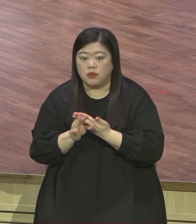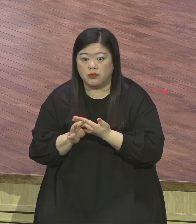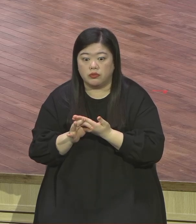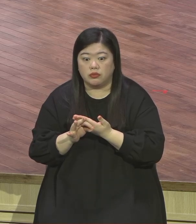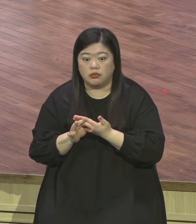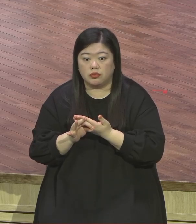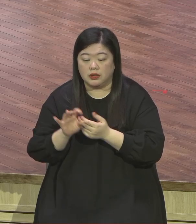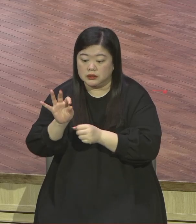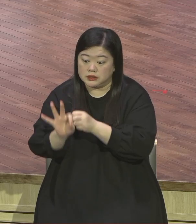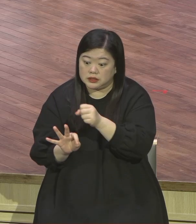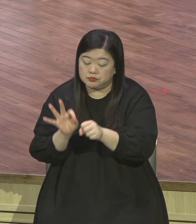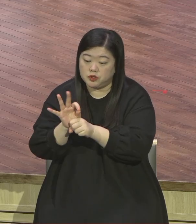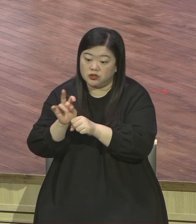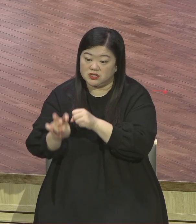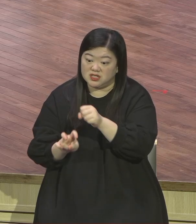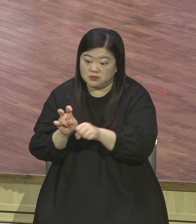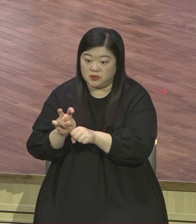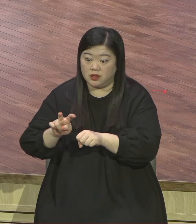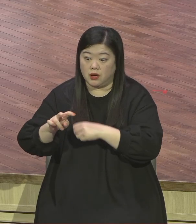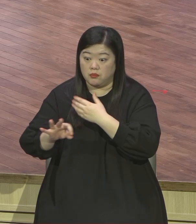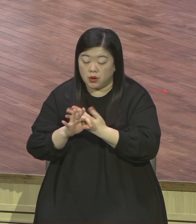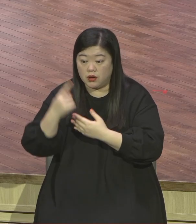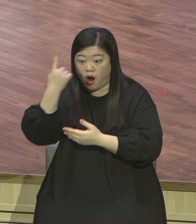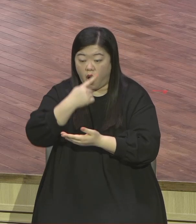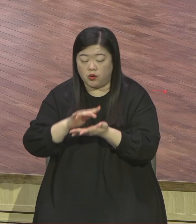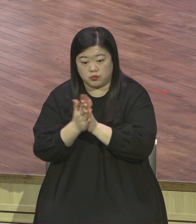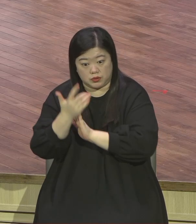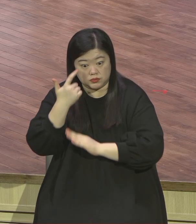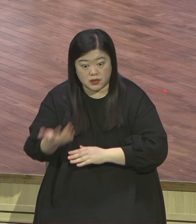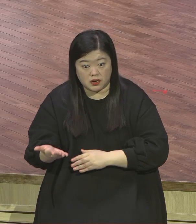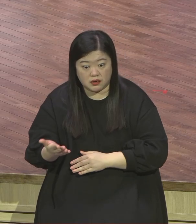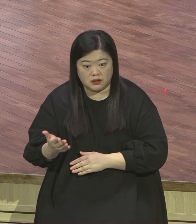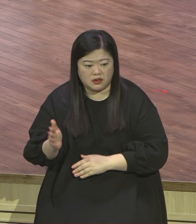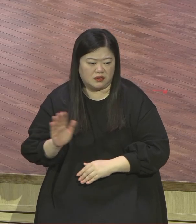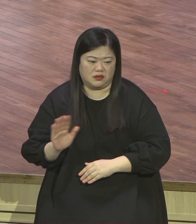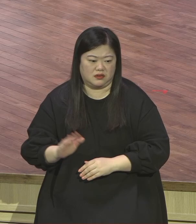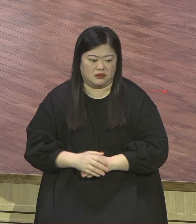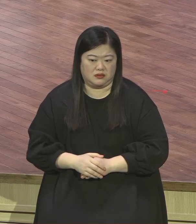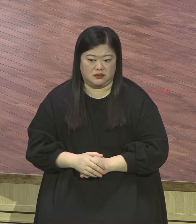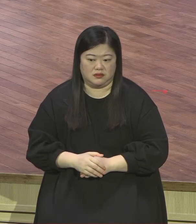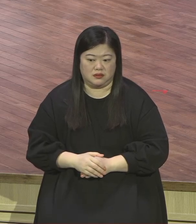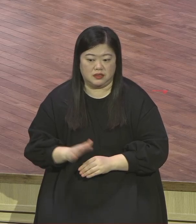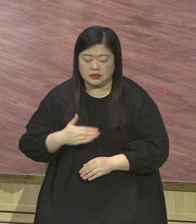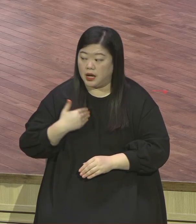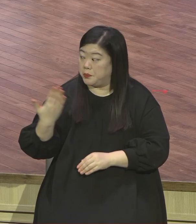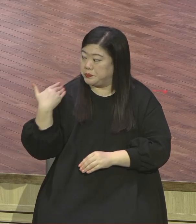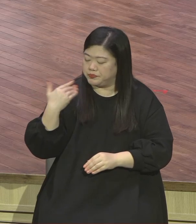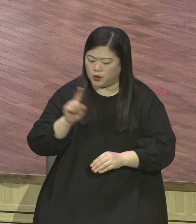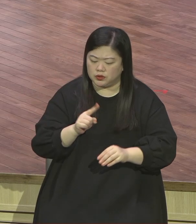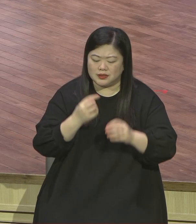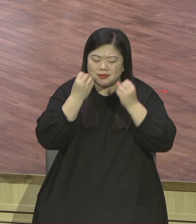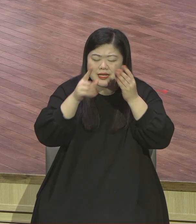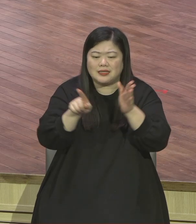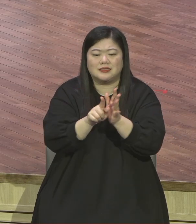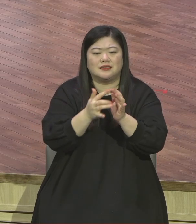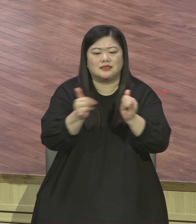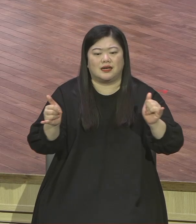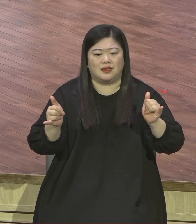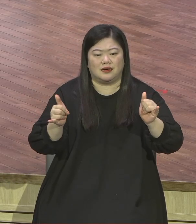종교생활 오랫동안 딴 데 했는데 이 여운교회 나와서 복음 깨닫고 내가 참으로 이제는 복음 속에